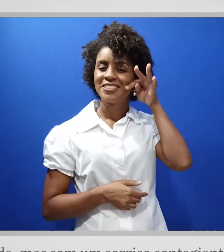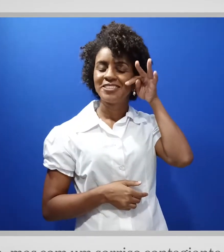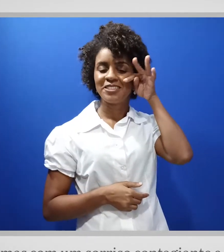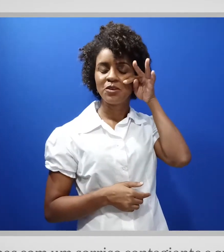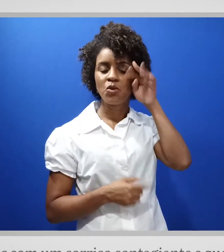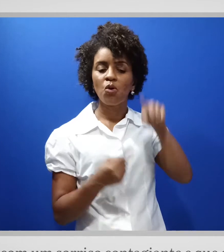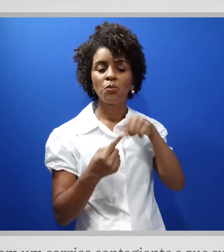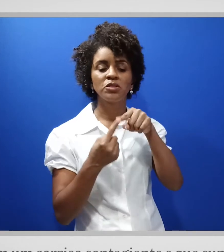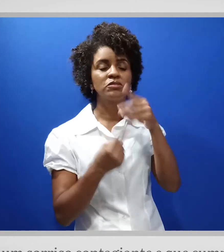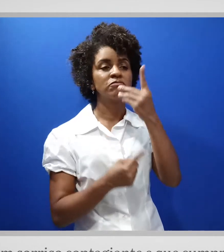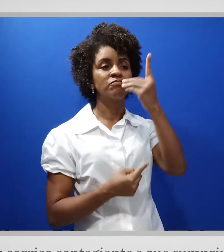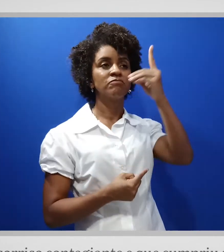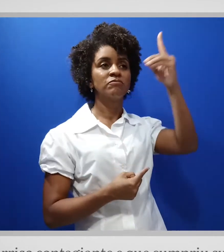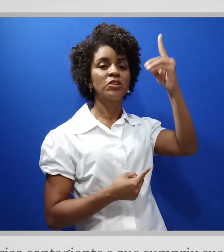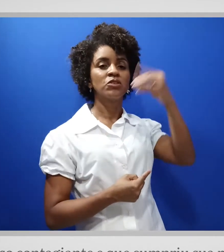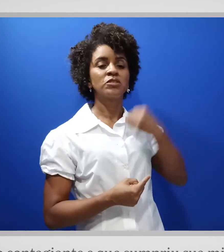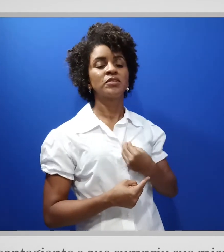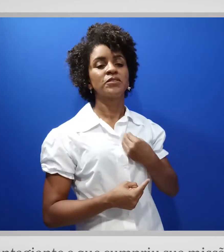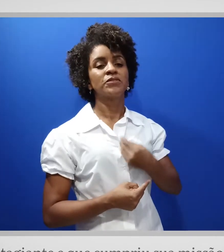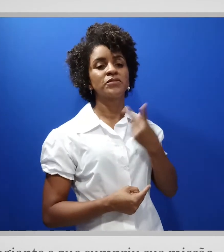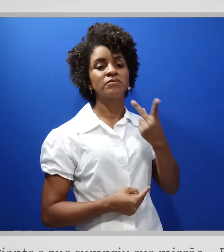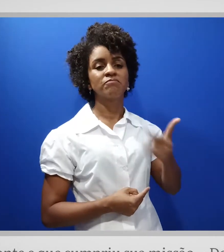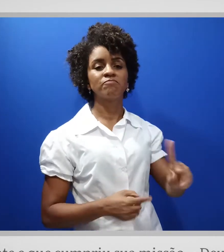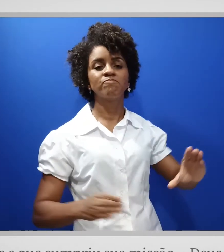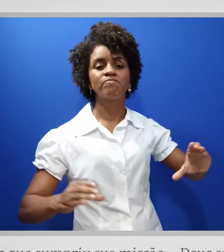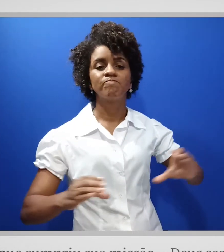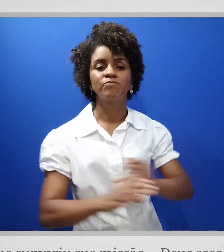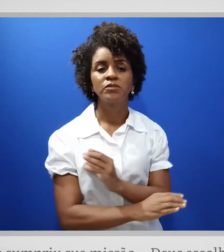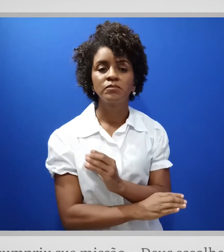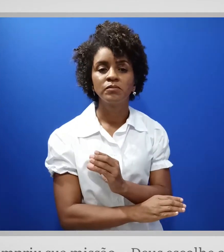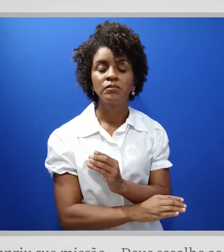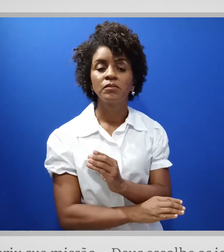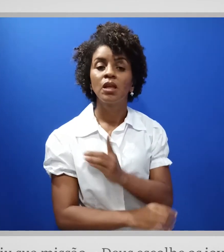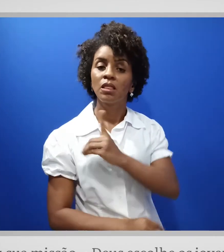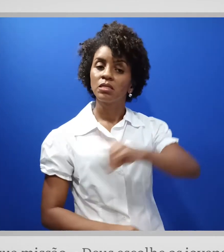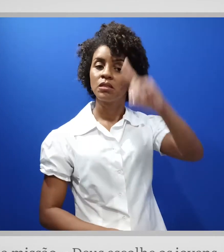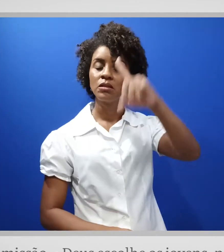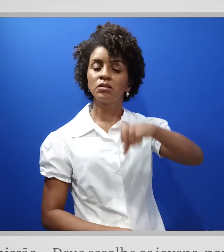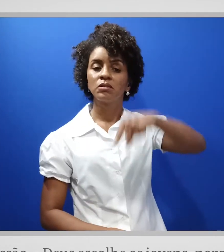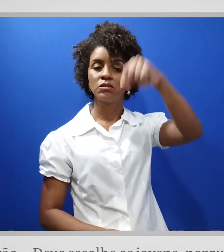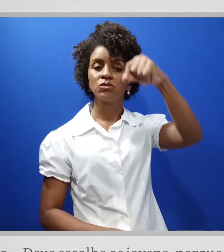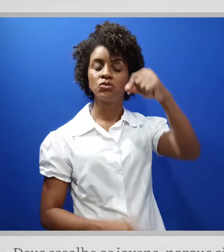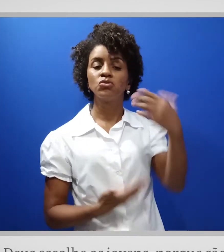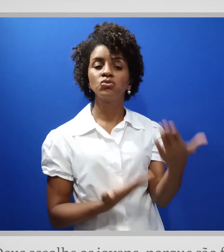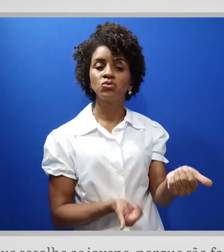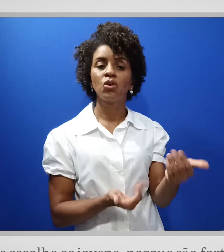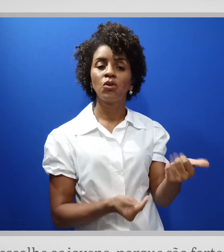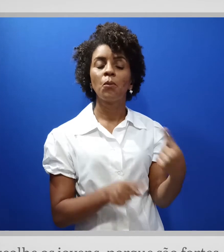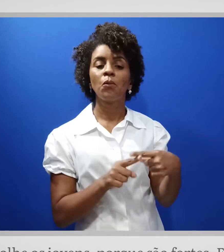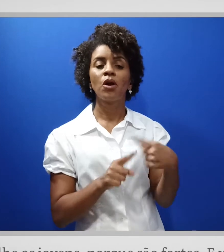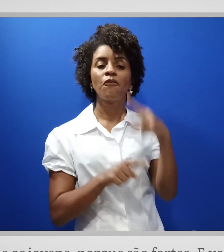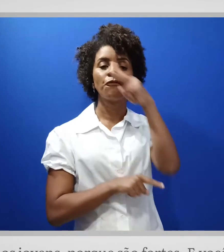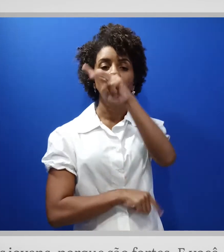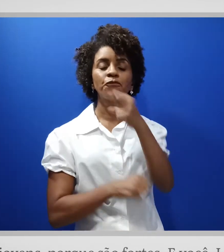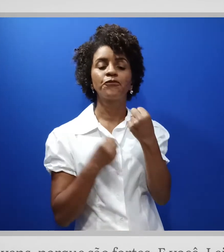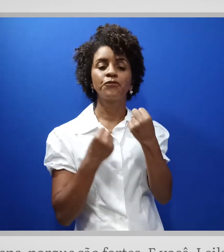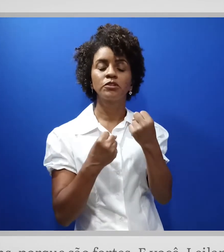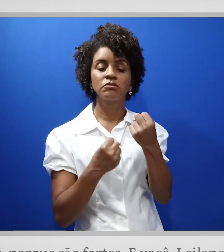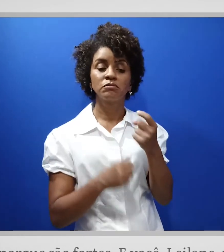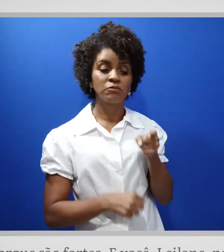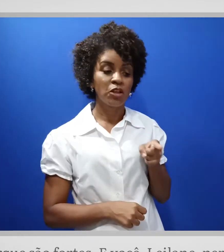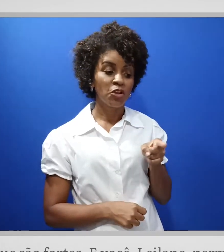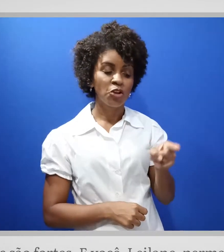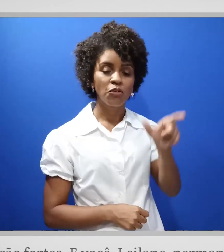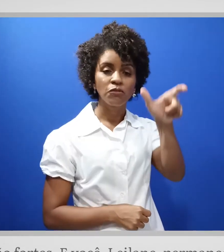contagiante e que cumpriu a sua missão Deus escolhe os jovens, porque são fortes E você,